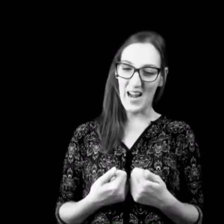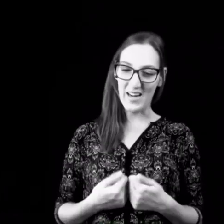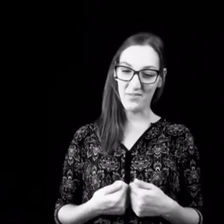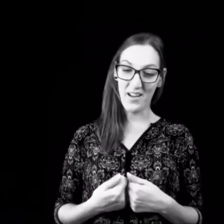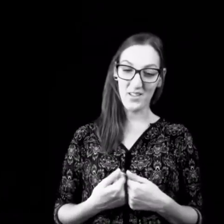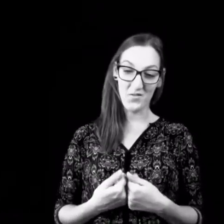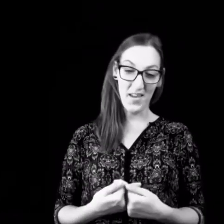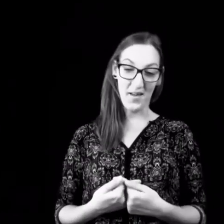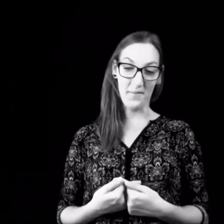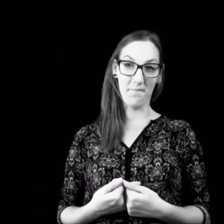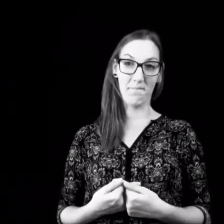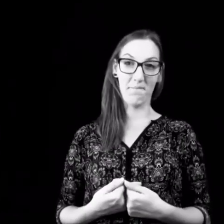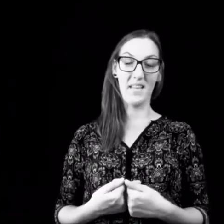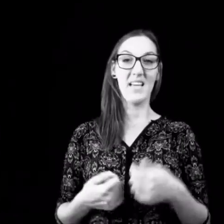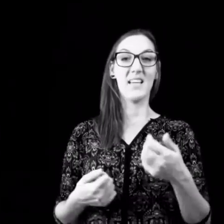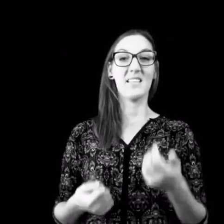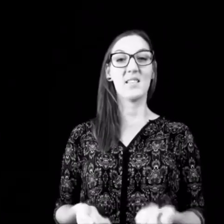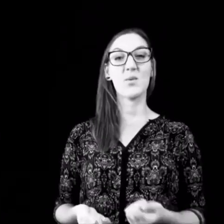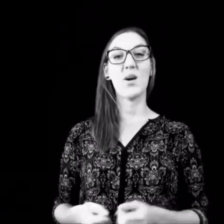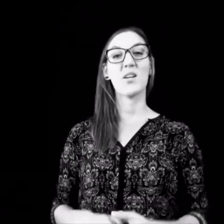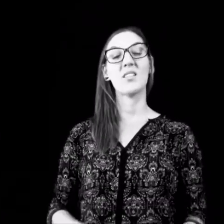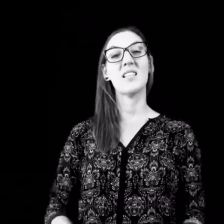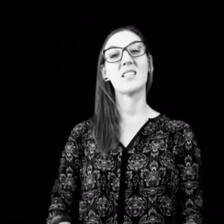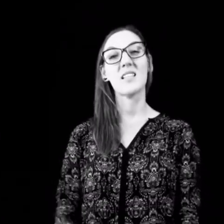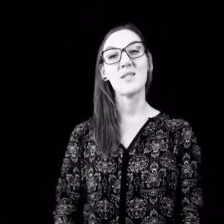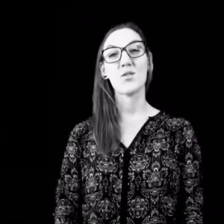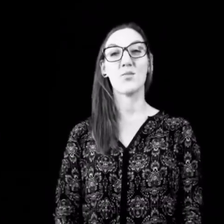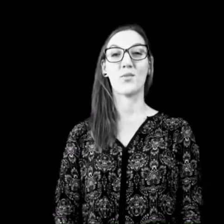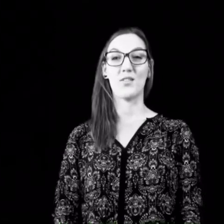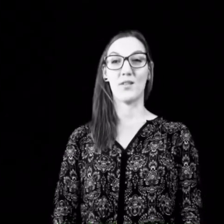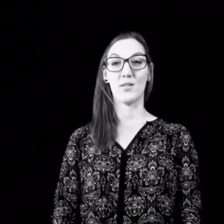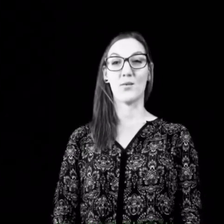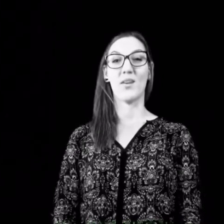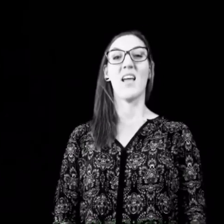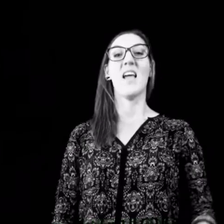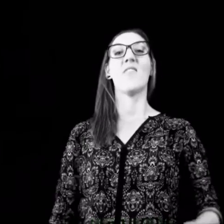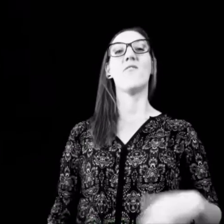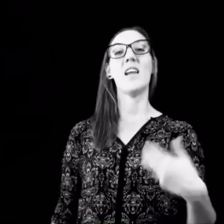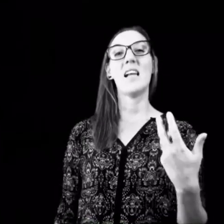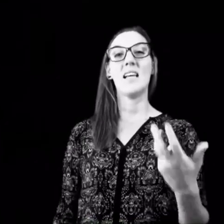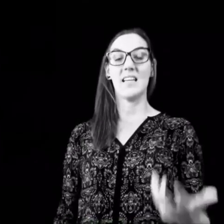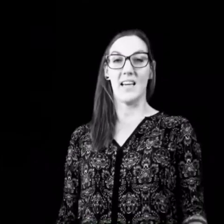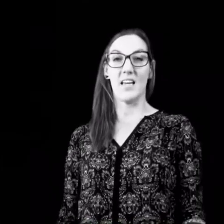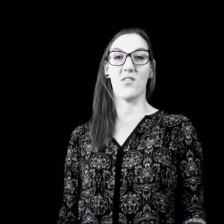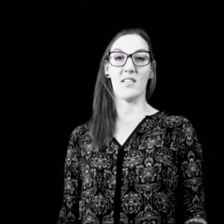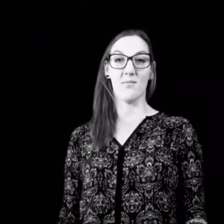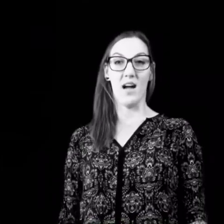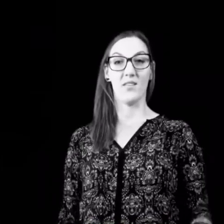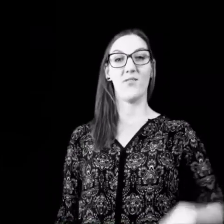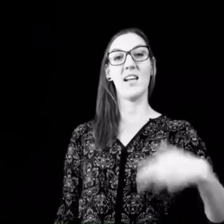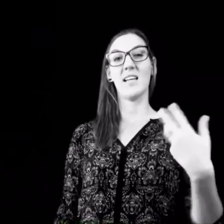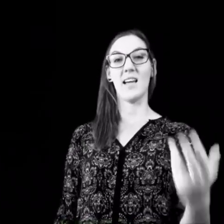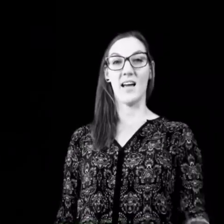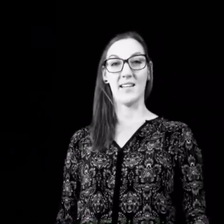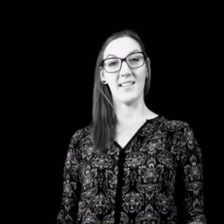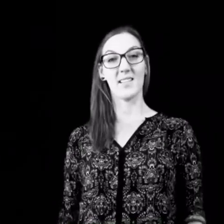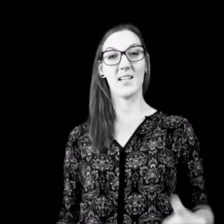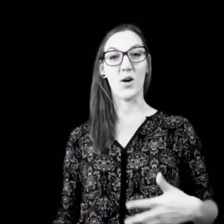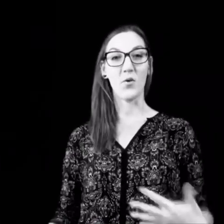einfach schwer. Dazu gehört auch die intrinsische Motivation. Will ich etwas machen? Will ich handeln? Das hat auch